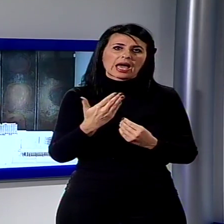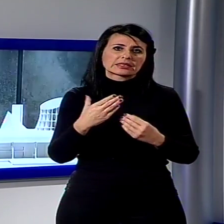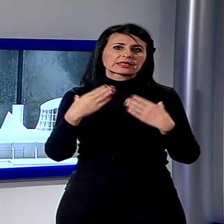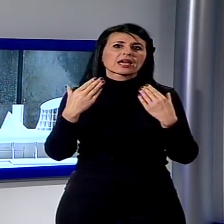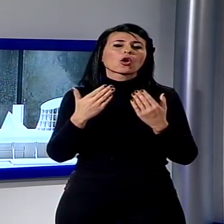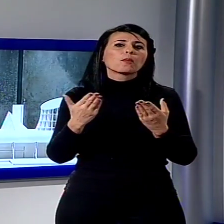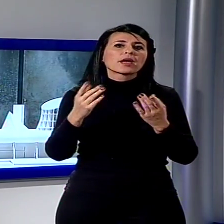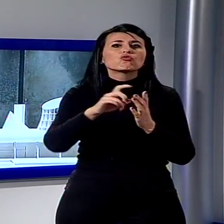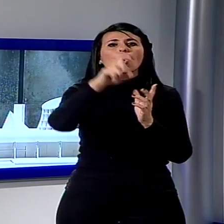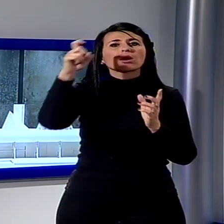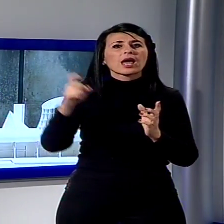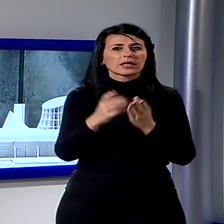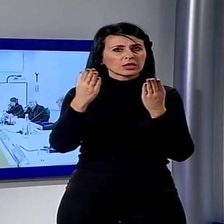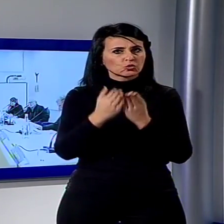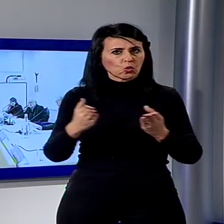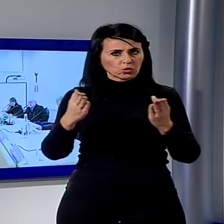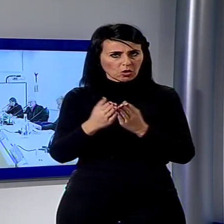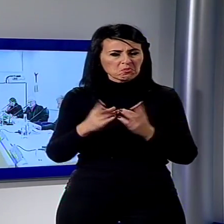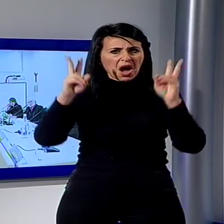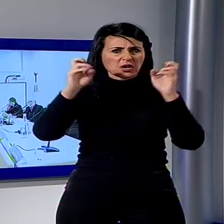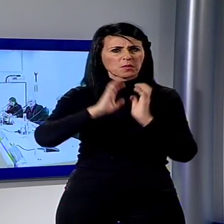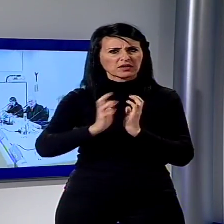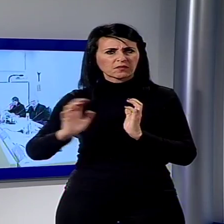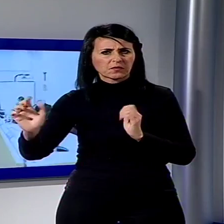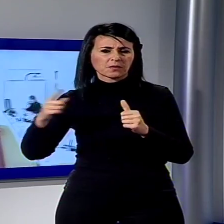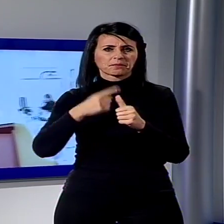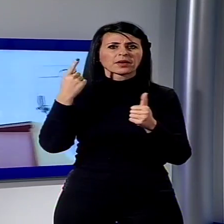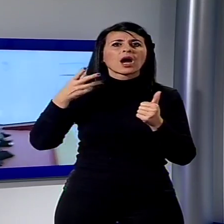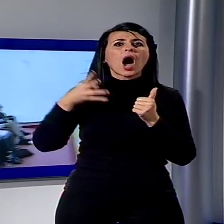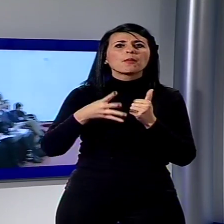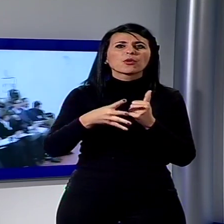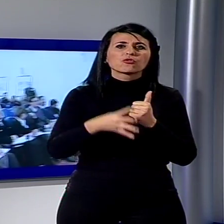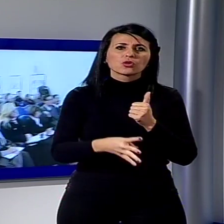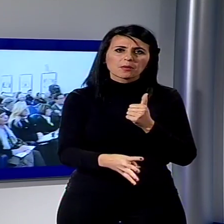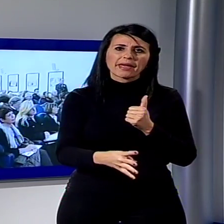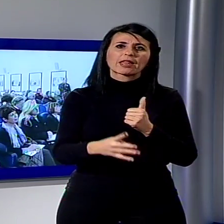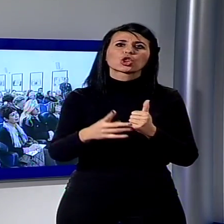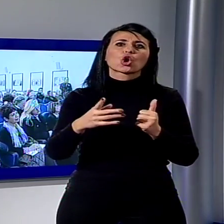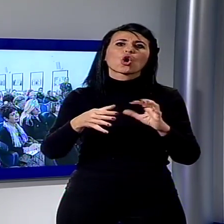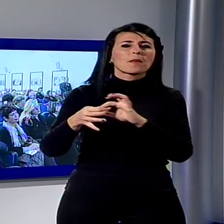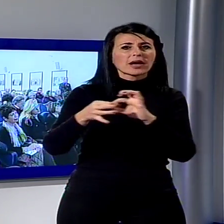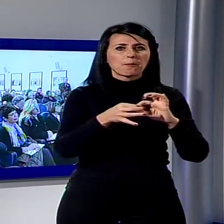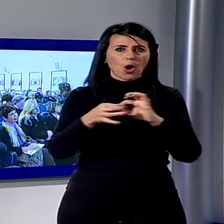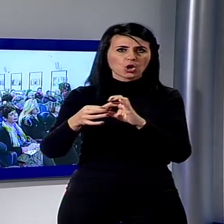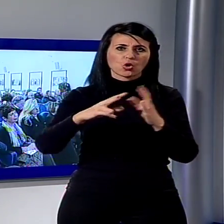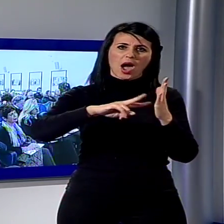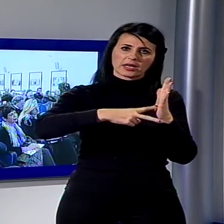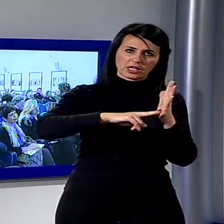su diversi temi che hanno spaziato dall'approfondimento del rapporto tra Carlo Ludovico Ragghianti e l'architettura, con particolare